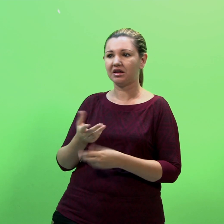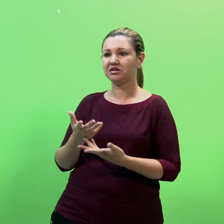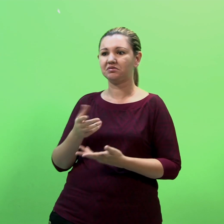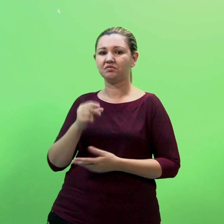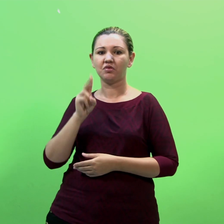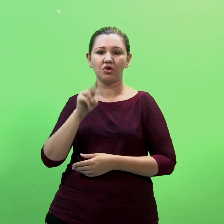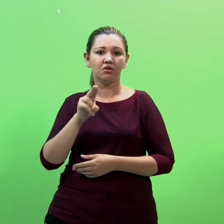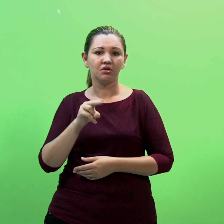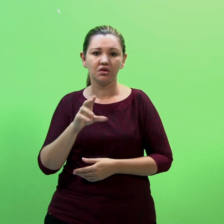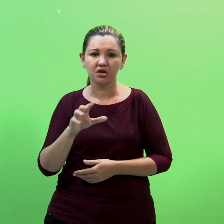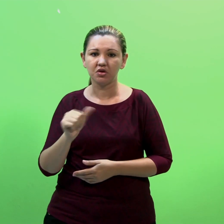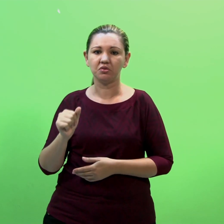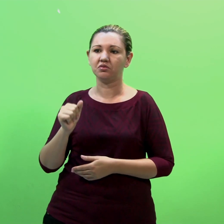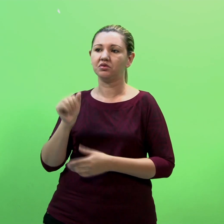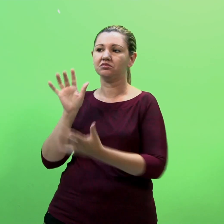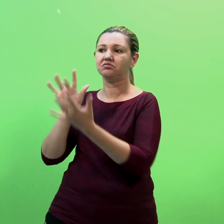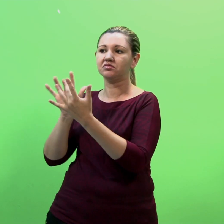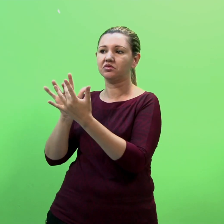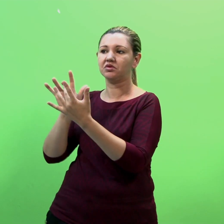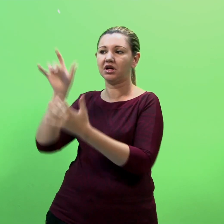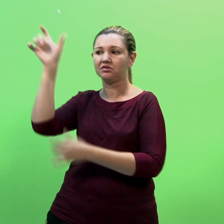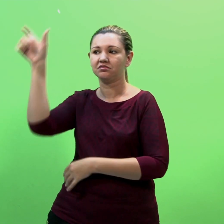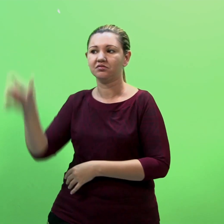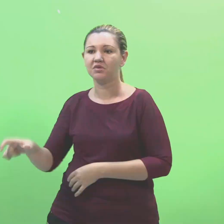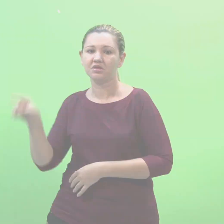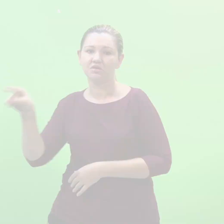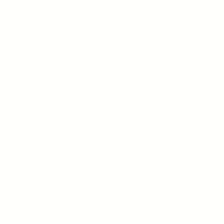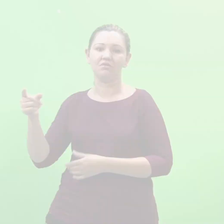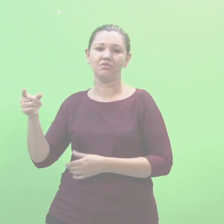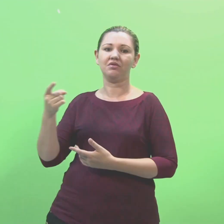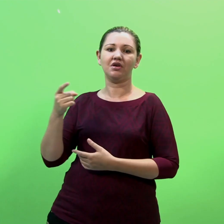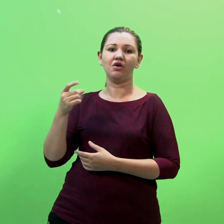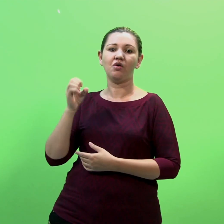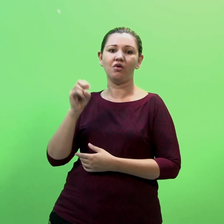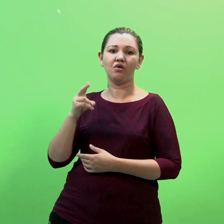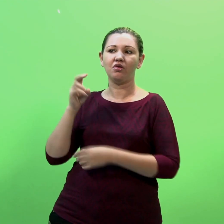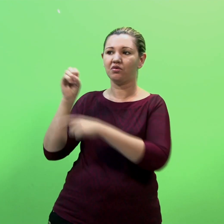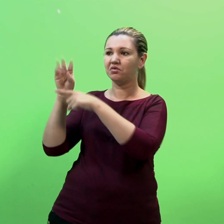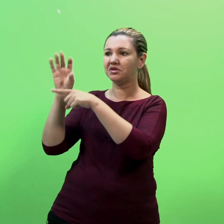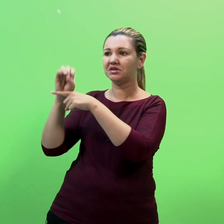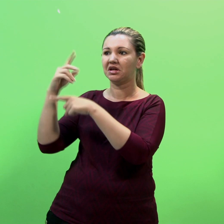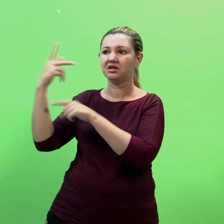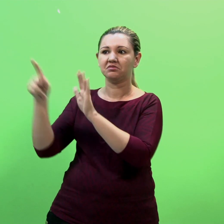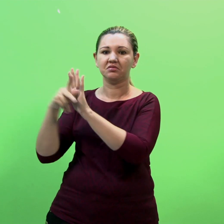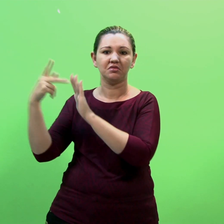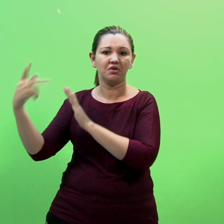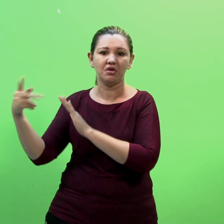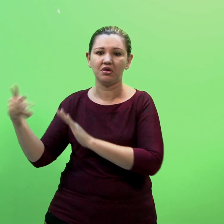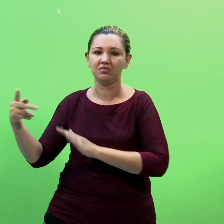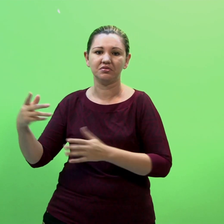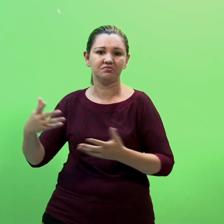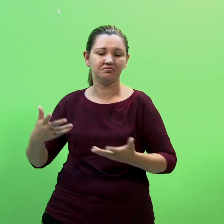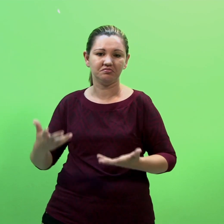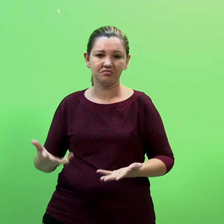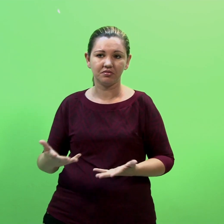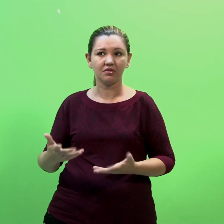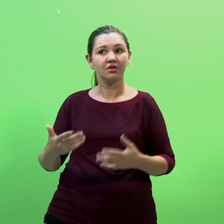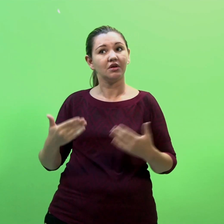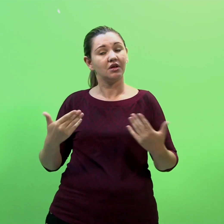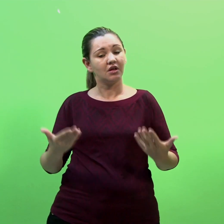não tenha tido contato algum com o palestrante Ou os slides que seriam utilizados Nesse caso, e claro, é uma